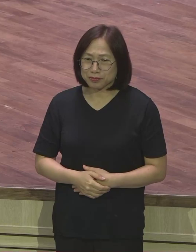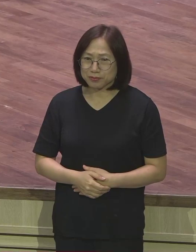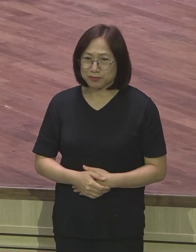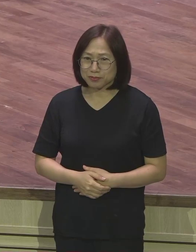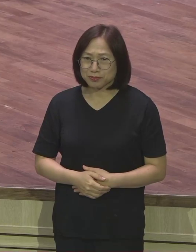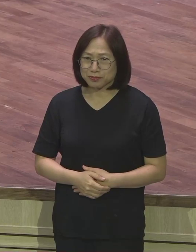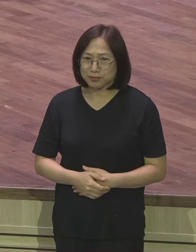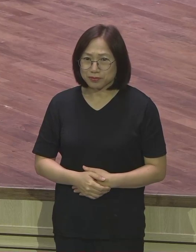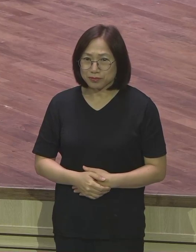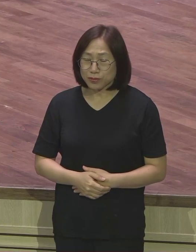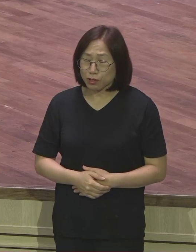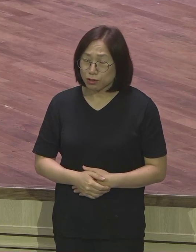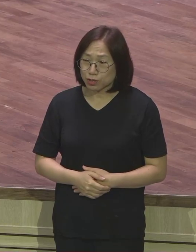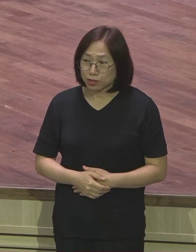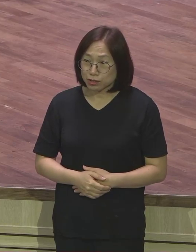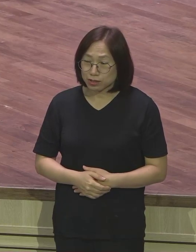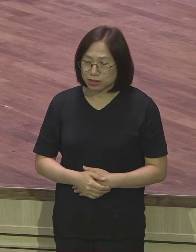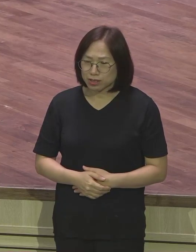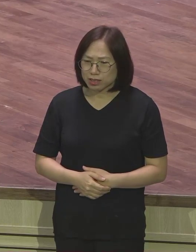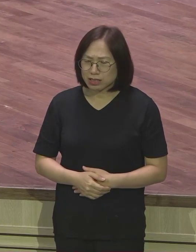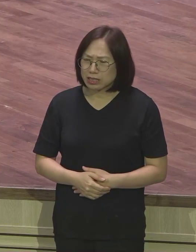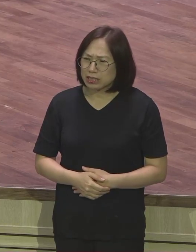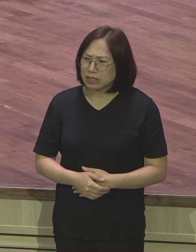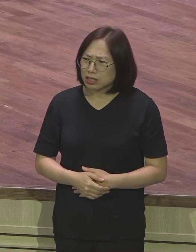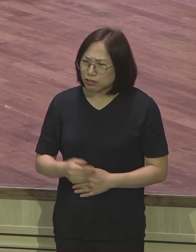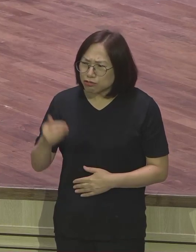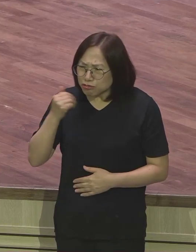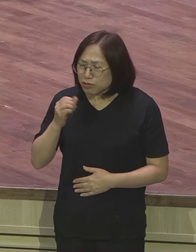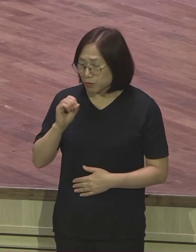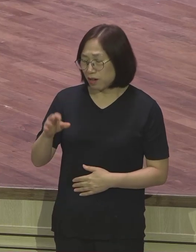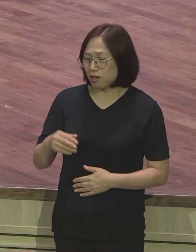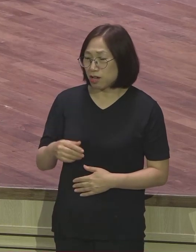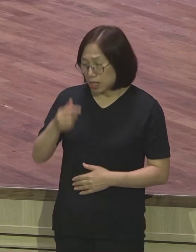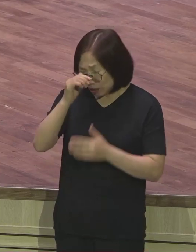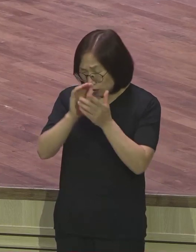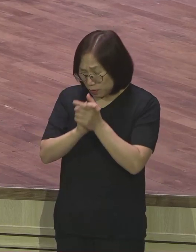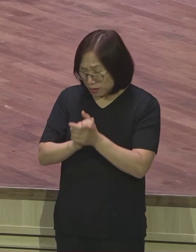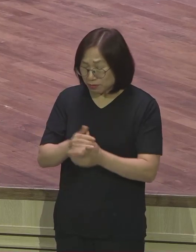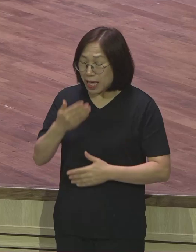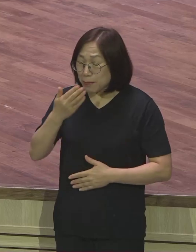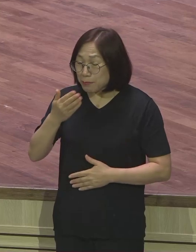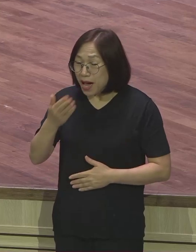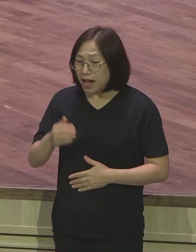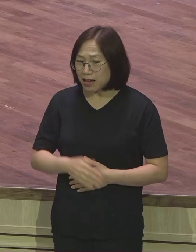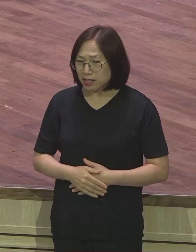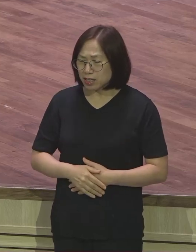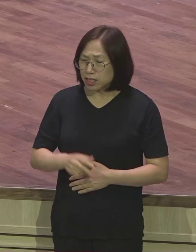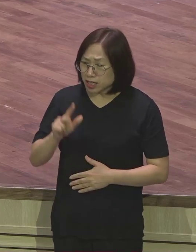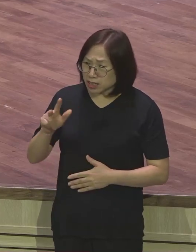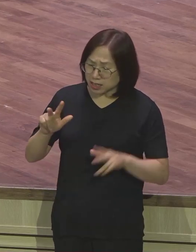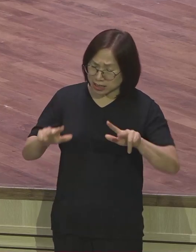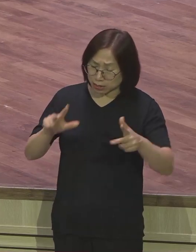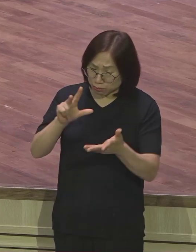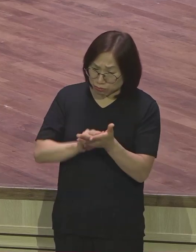어떤 분들은 아휴 기도만 해서 되냐고 지금 문제가 쓰나미처럼 막 밀려오고 있는데